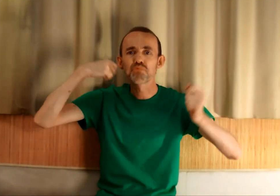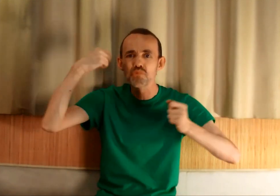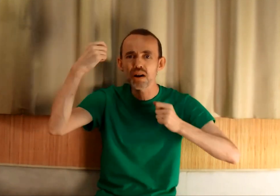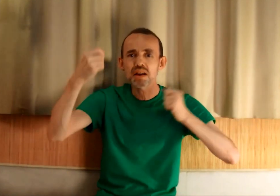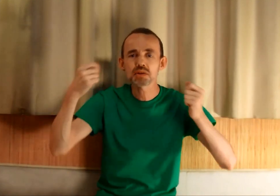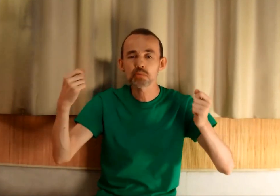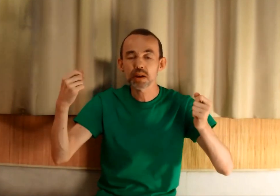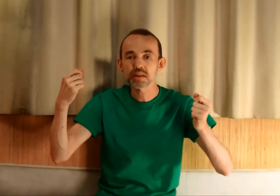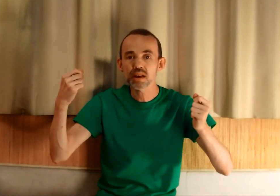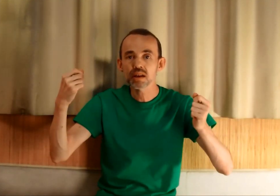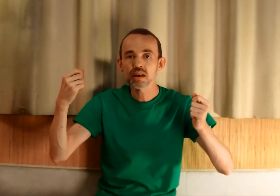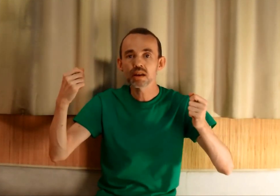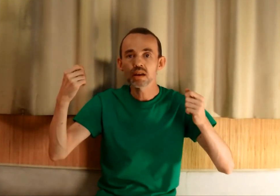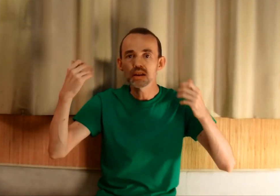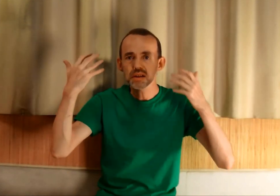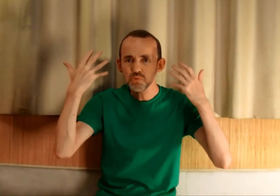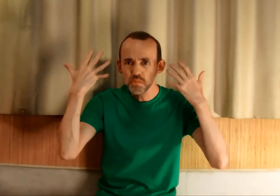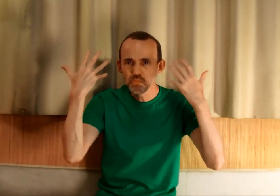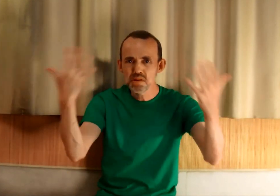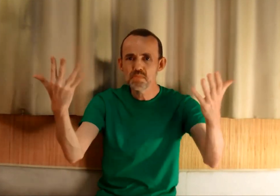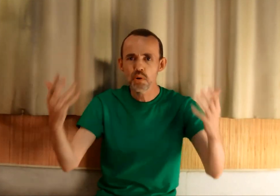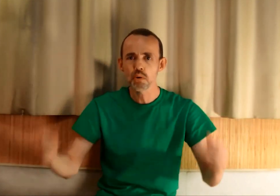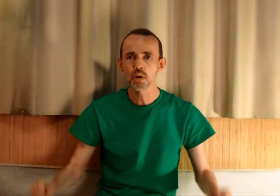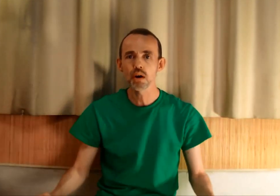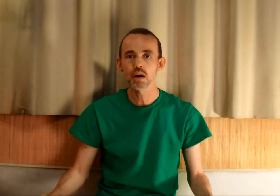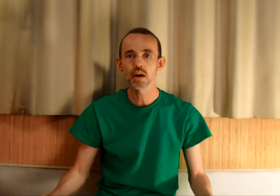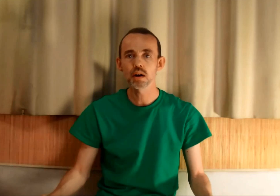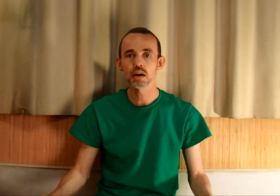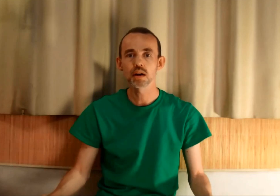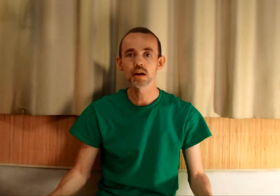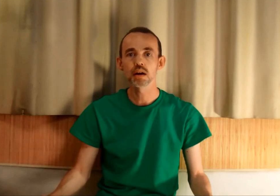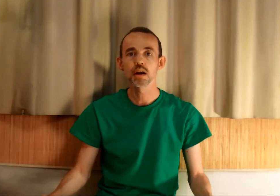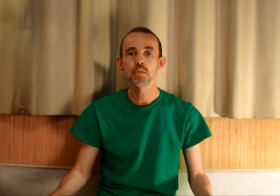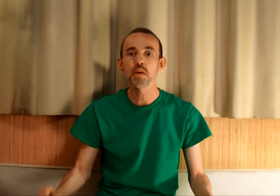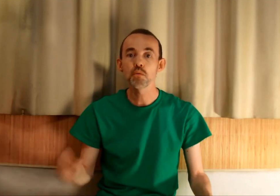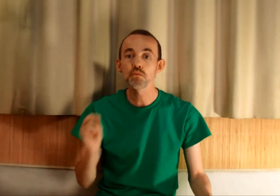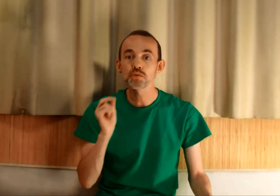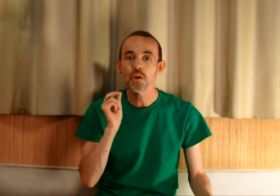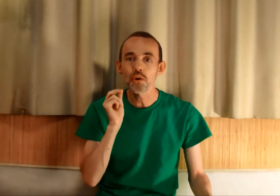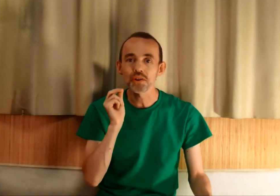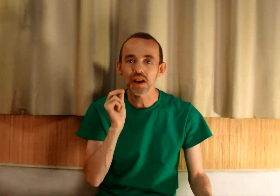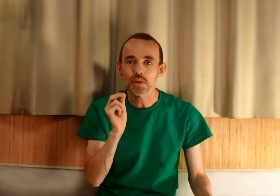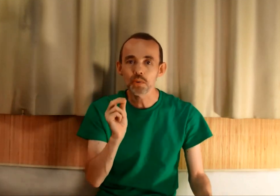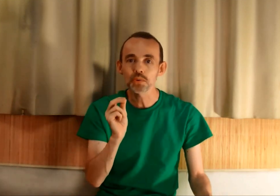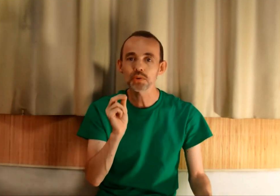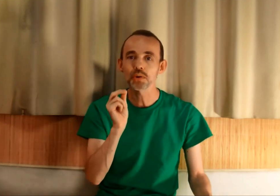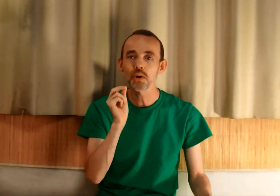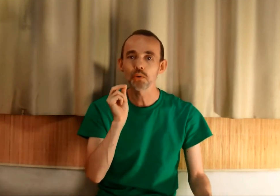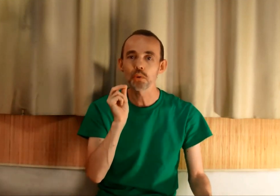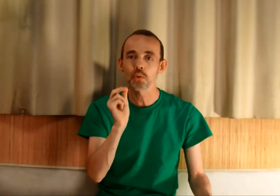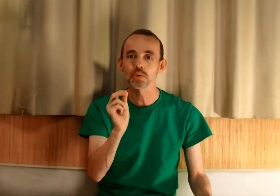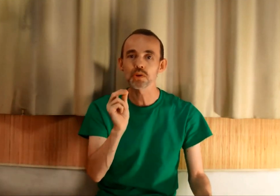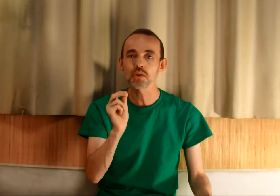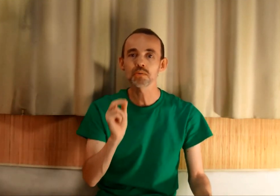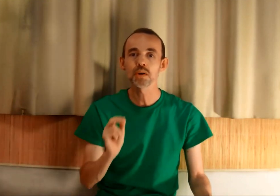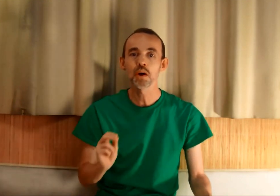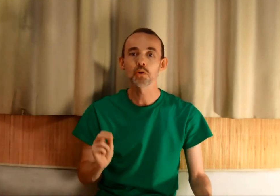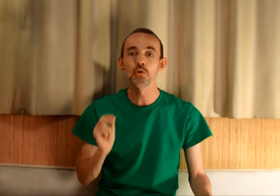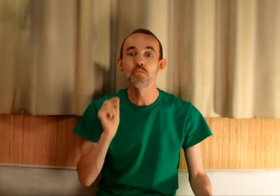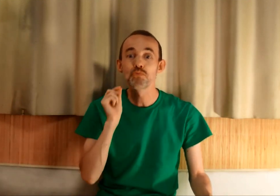pourrait se passer, c'est du pipeau. Mais vous vous en rendrez compte, en osant, que le